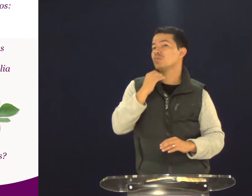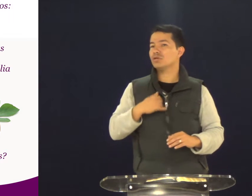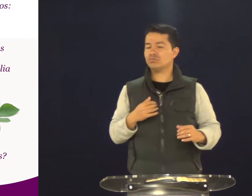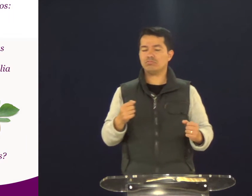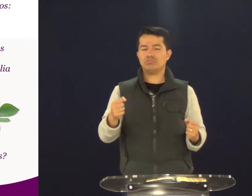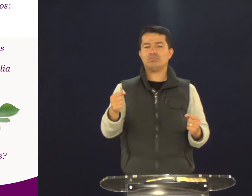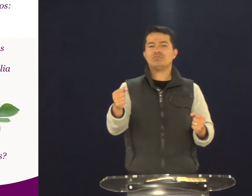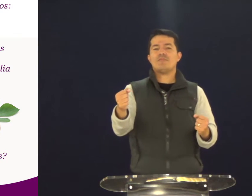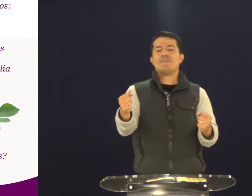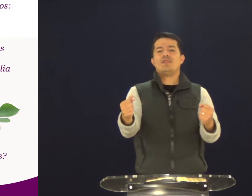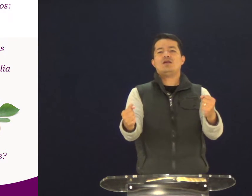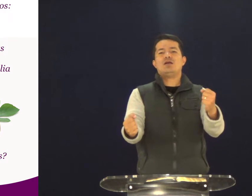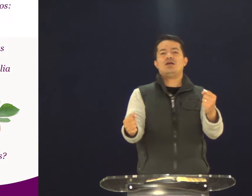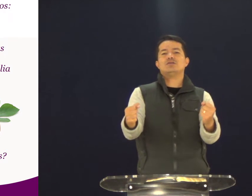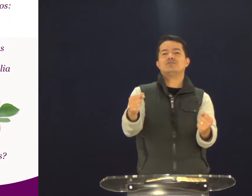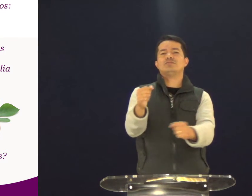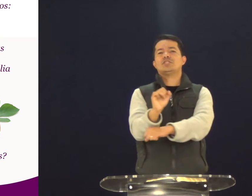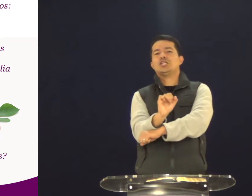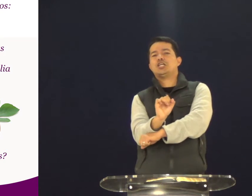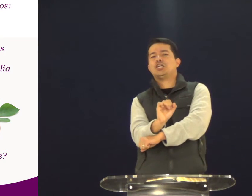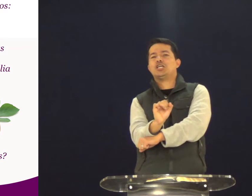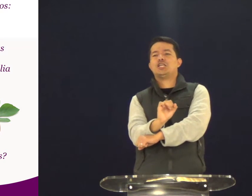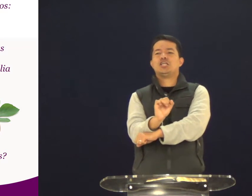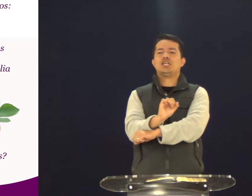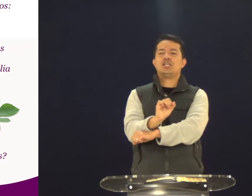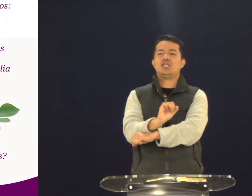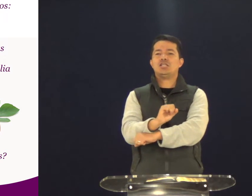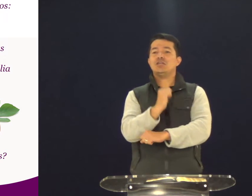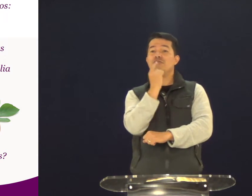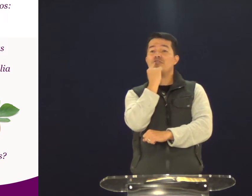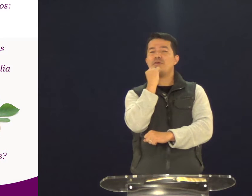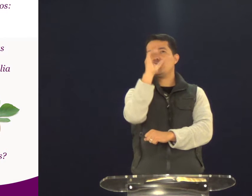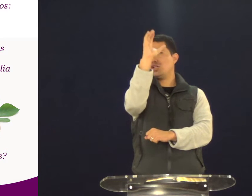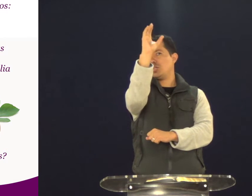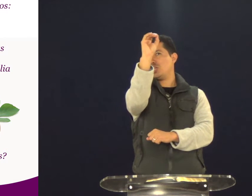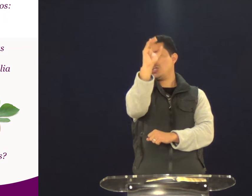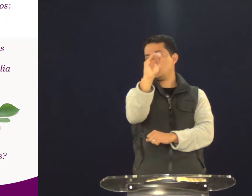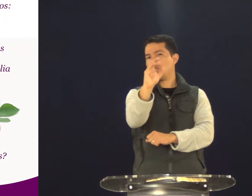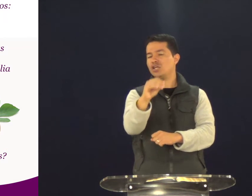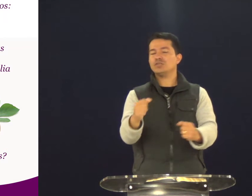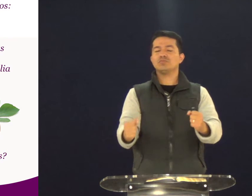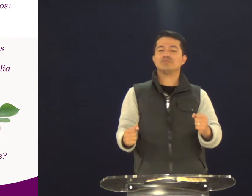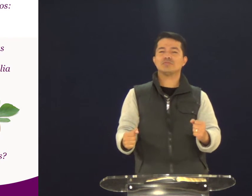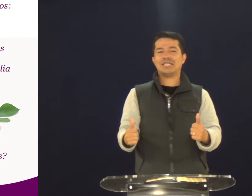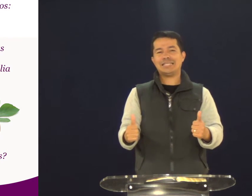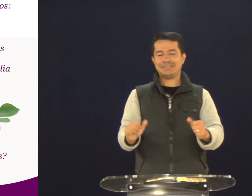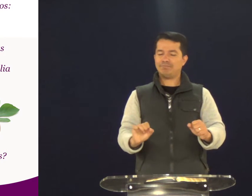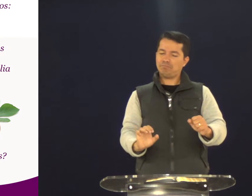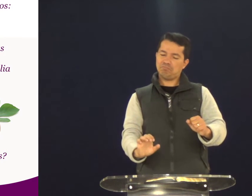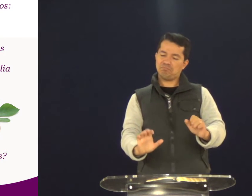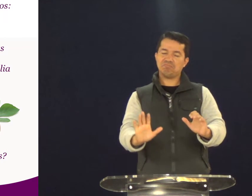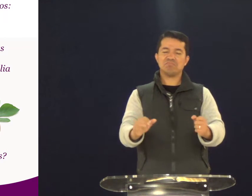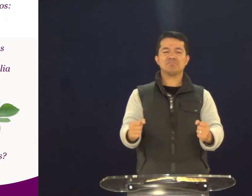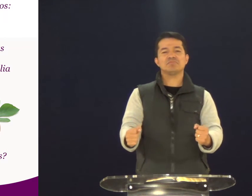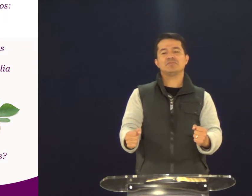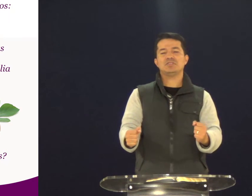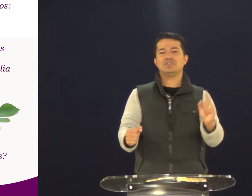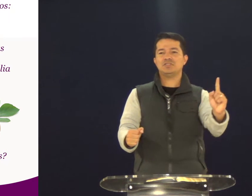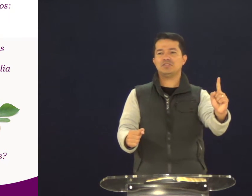exemplo, um homem está ali dirigindo o seu carro, lá, bonito, dá um sinal vermelho, ele vai, para,